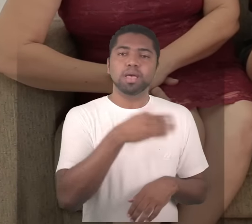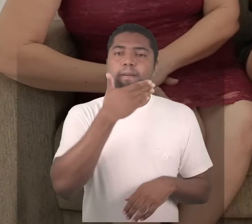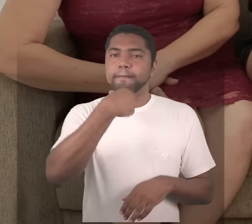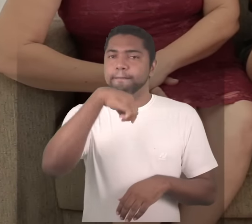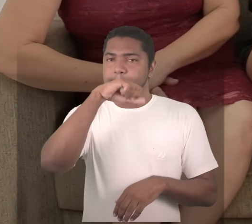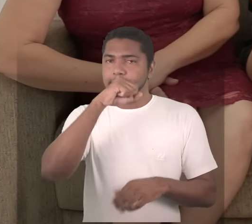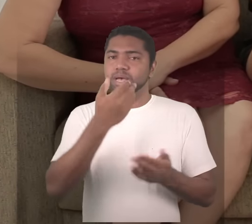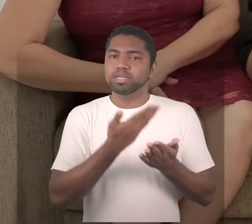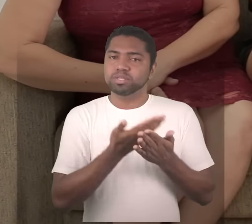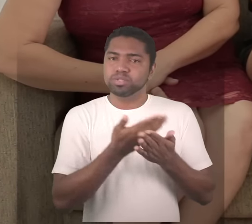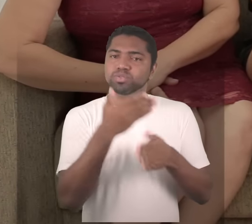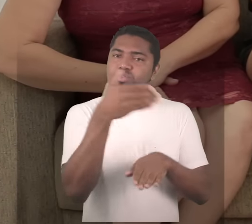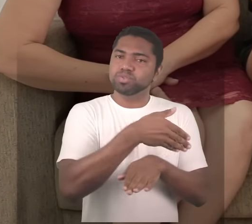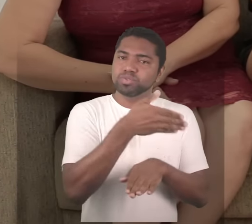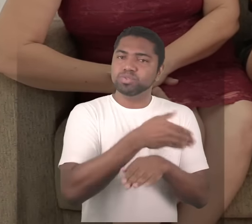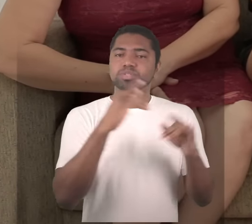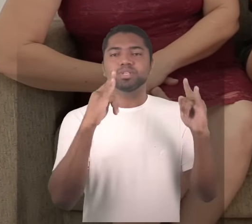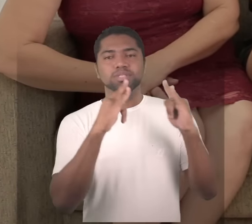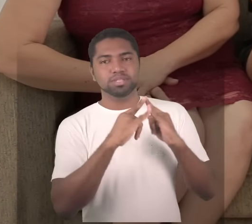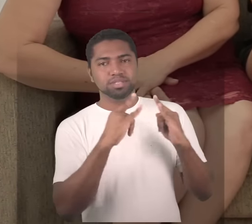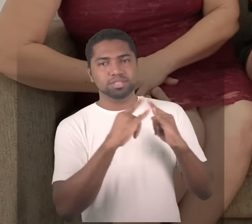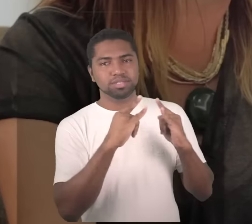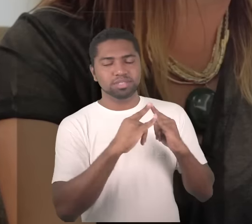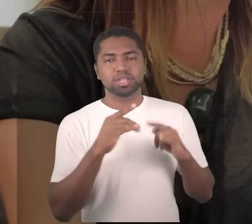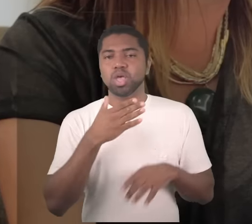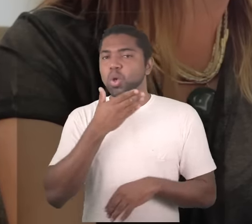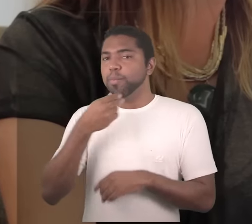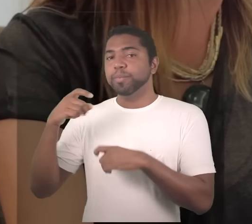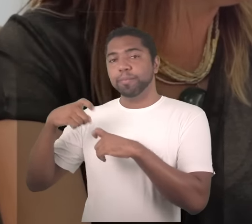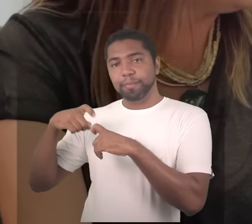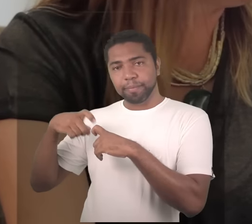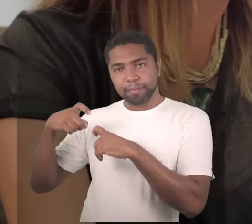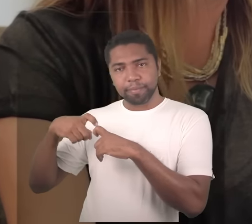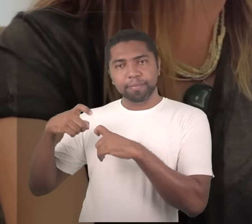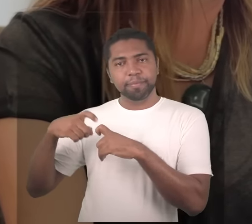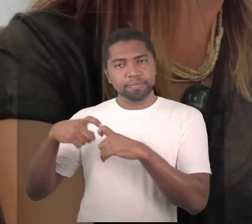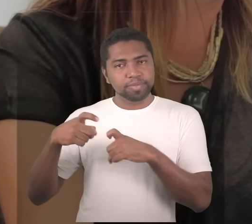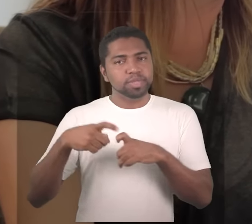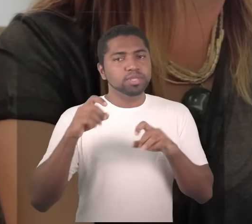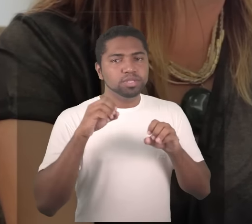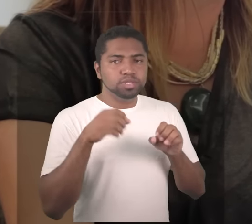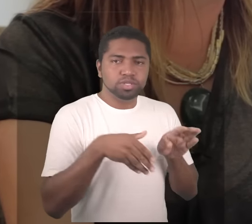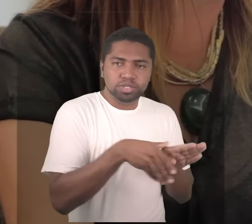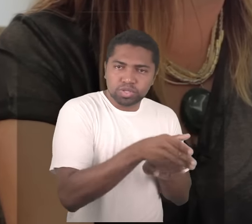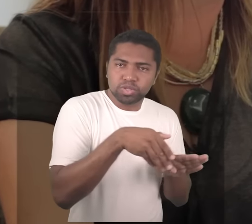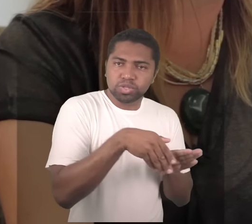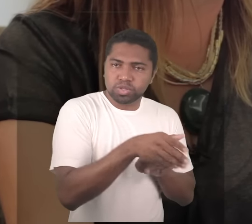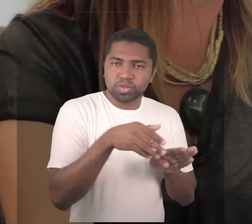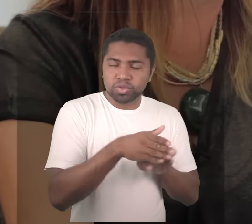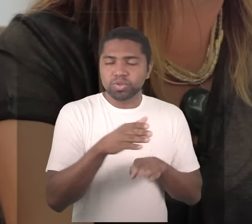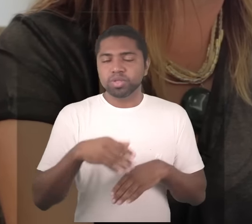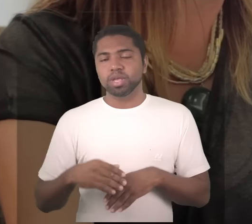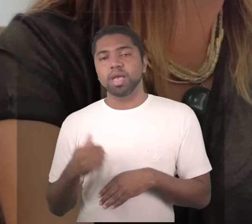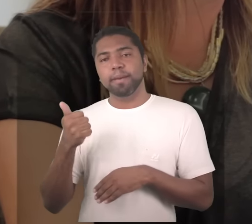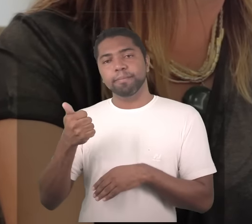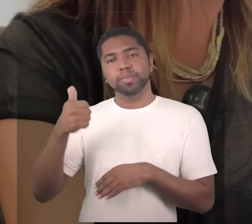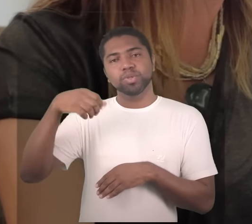Dr. Grimaldo promoveu isso em 54 o pai foi para lá e ficou lá até 1960